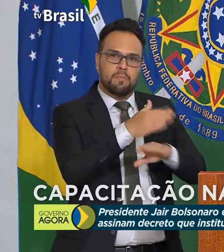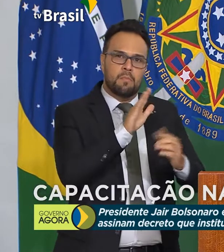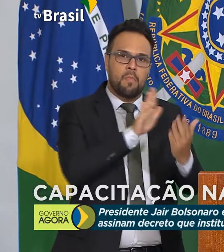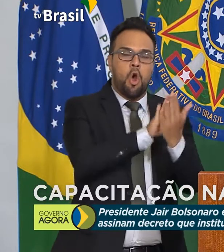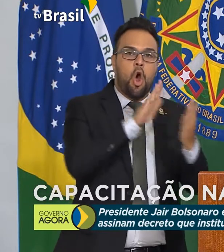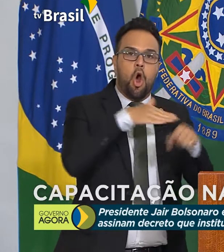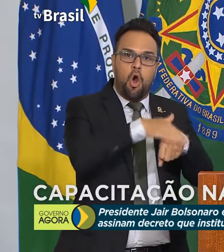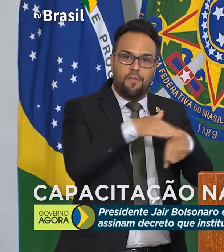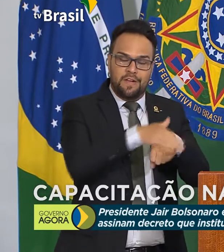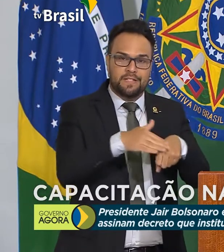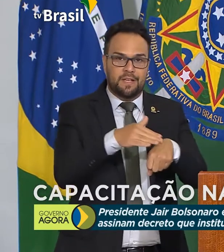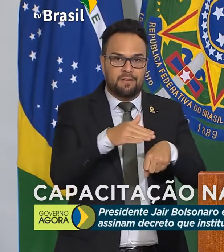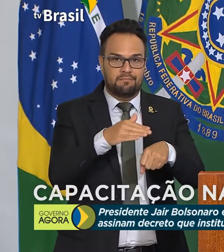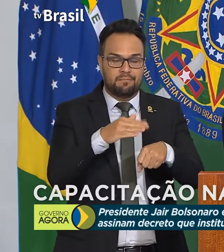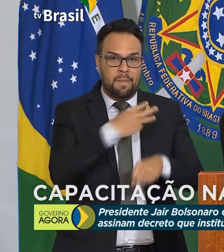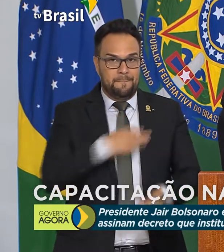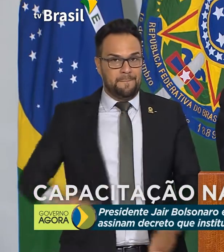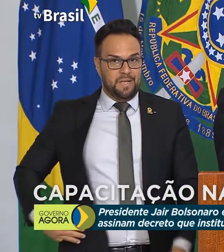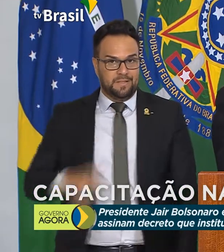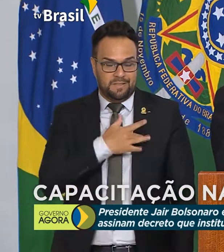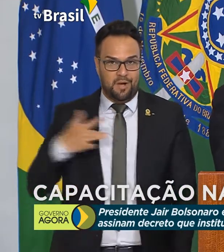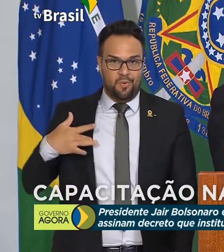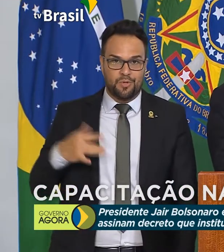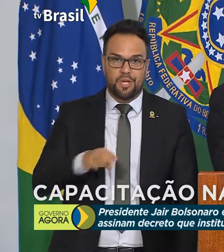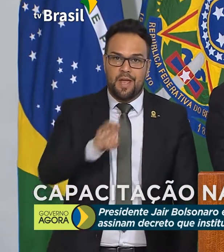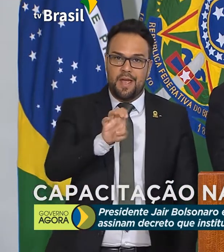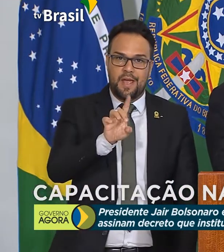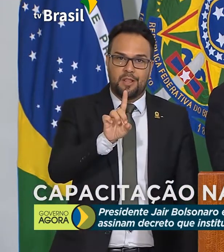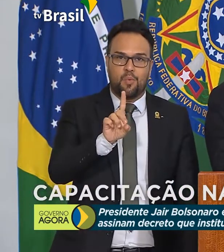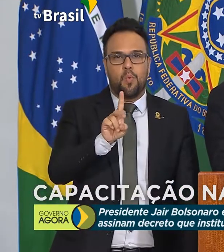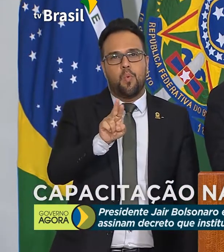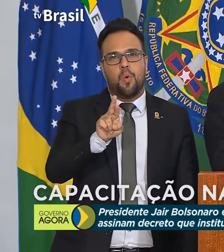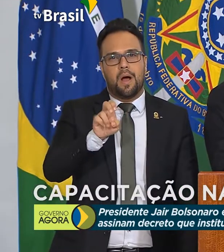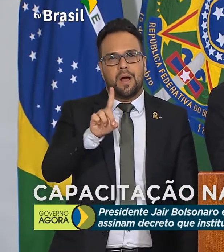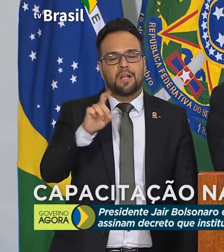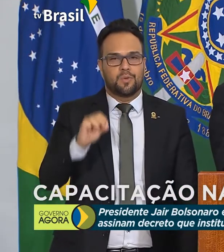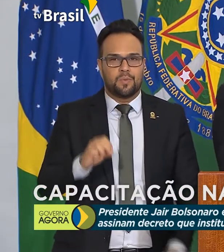O mesmo no tocante à segurança. A corrupção, o combate a isso.